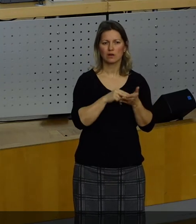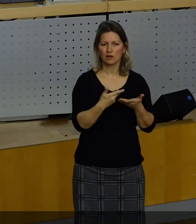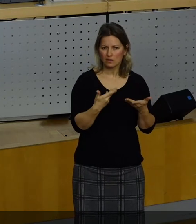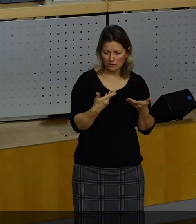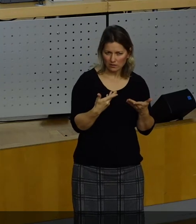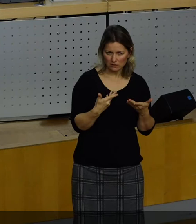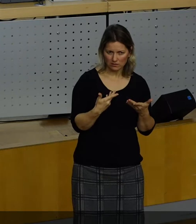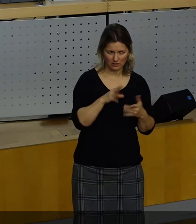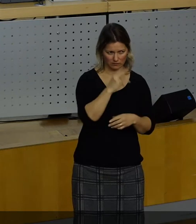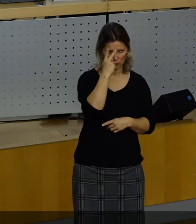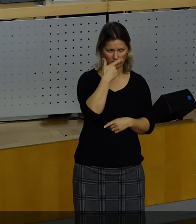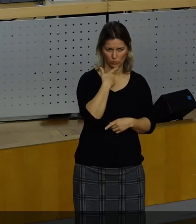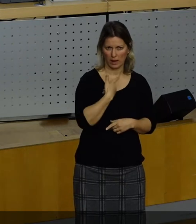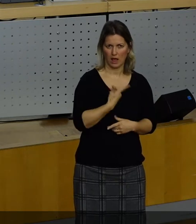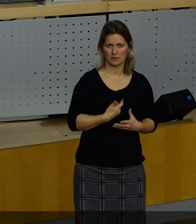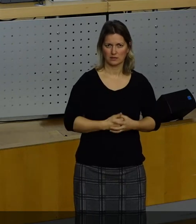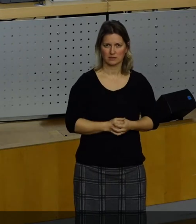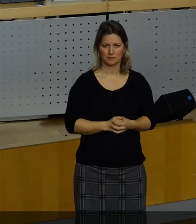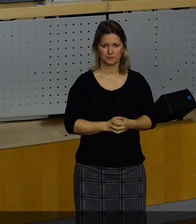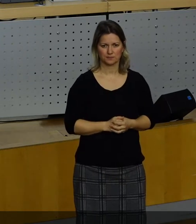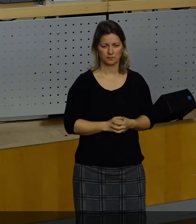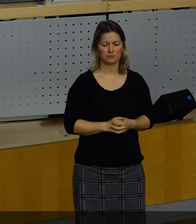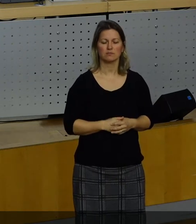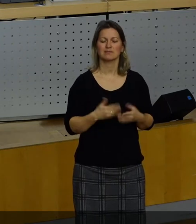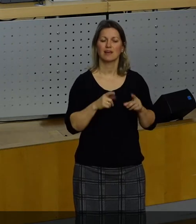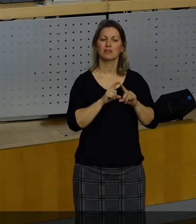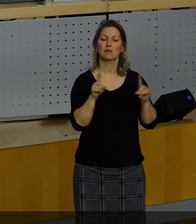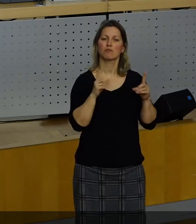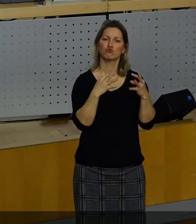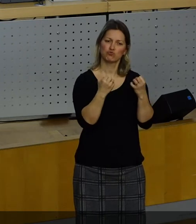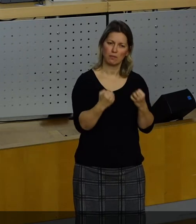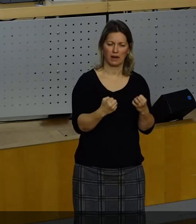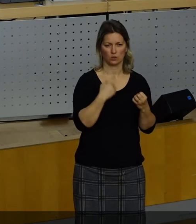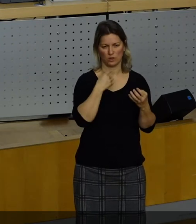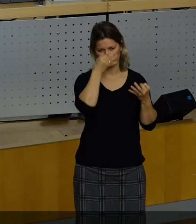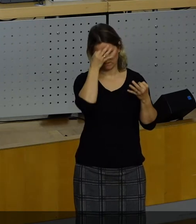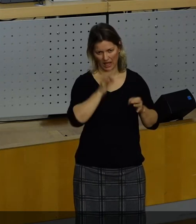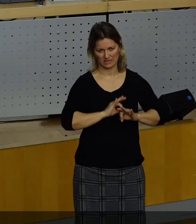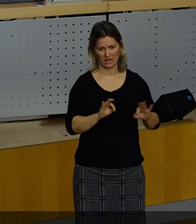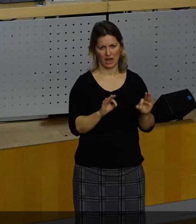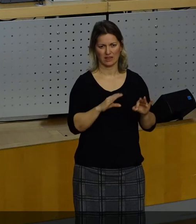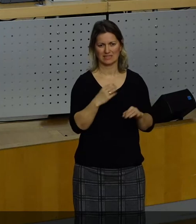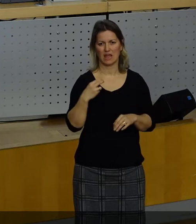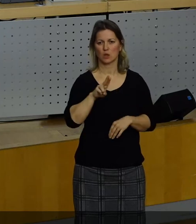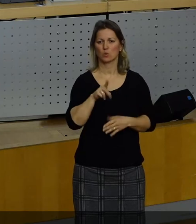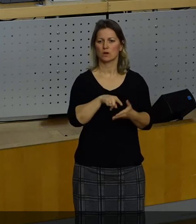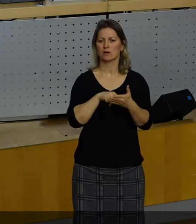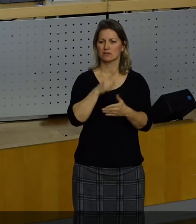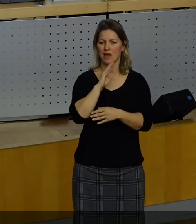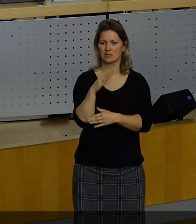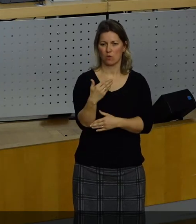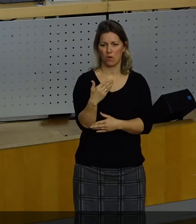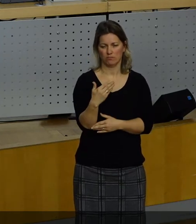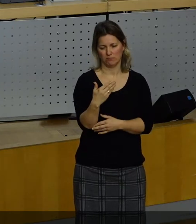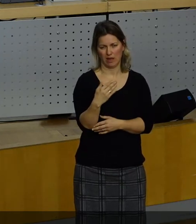Ja, ja, alles klar. Stabilität und Verlässlichkeit wird hier von der CDU dargeboten. Das hätte man auch